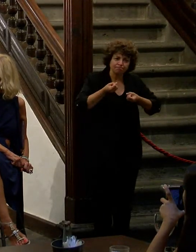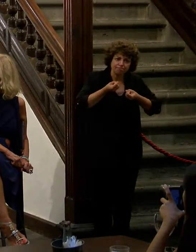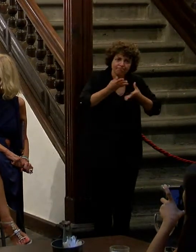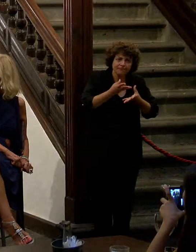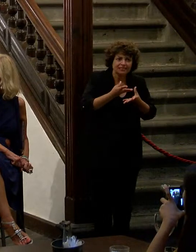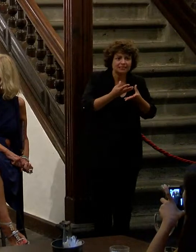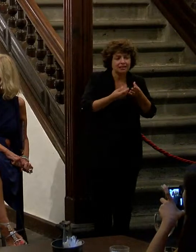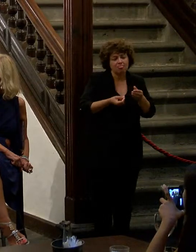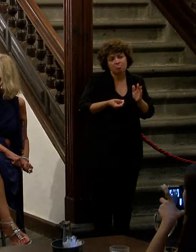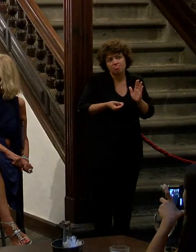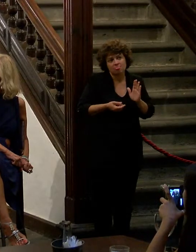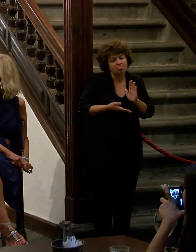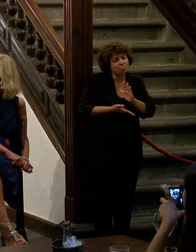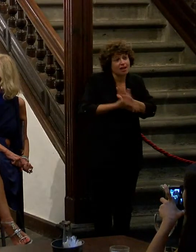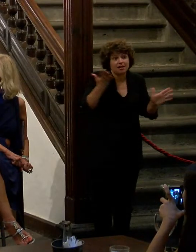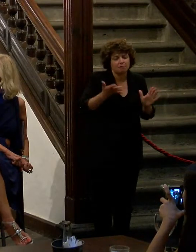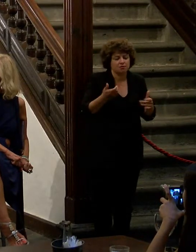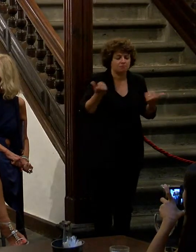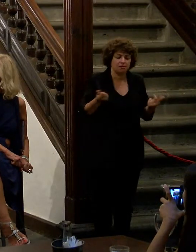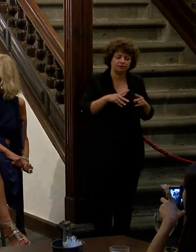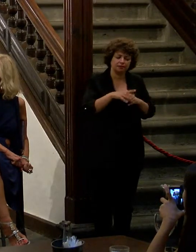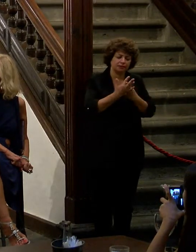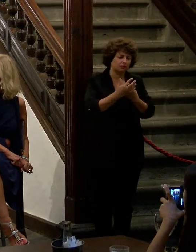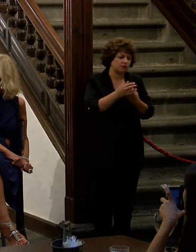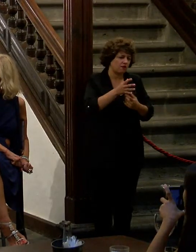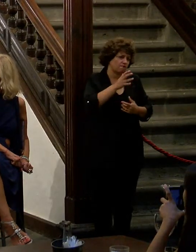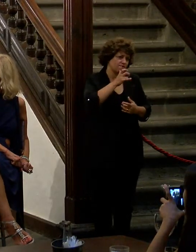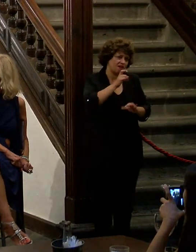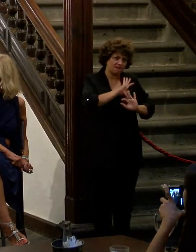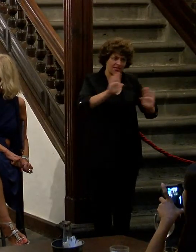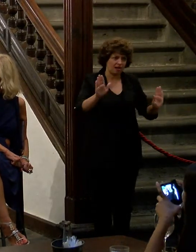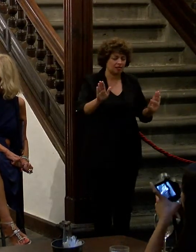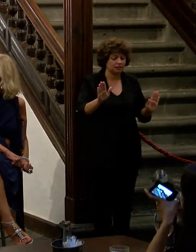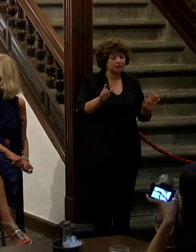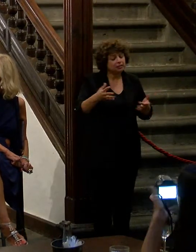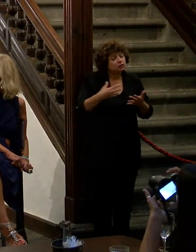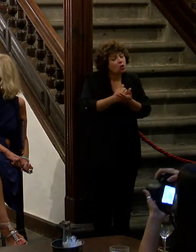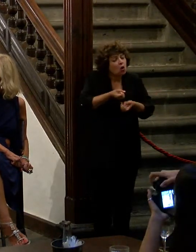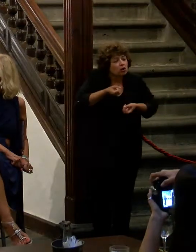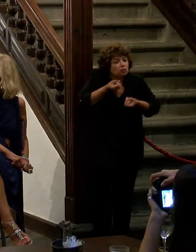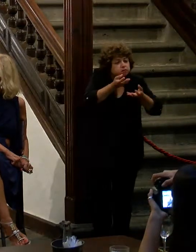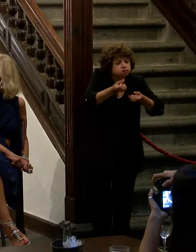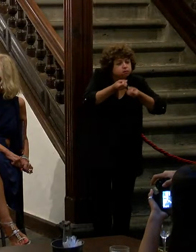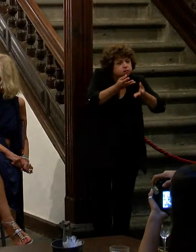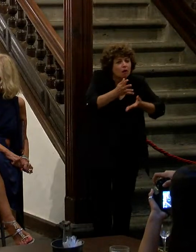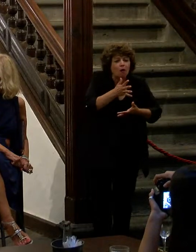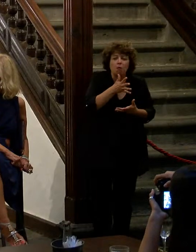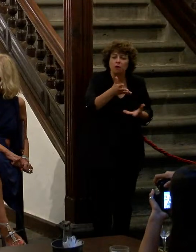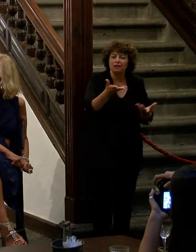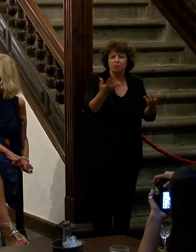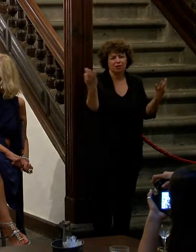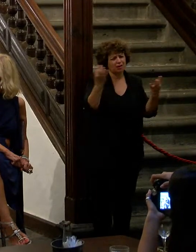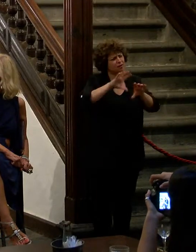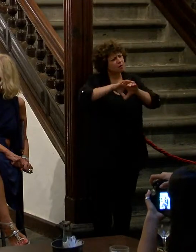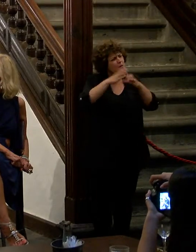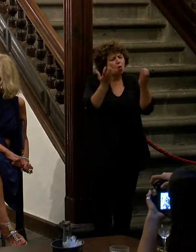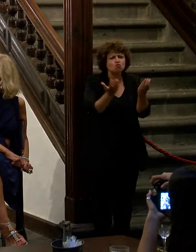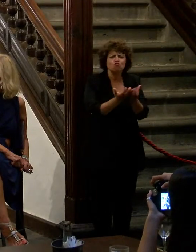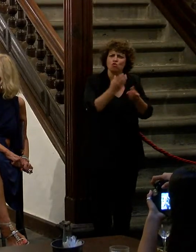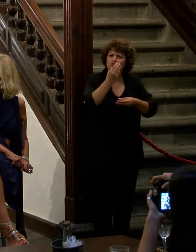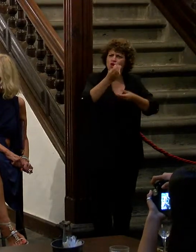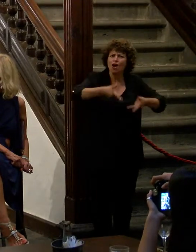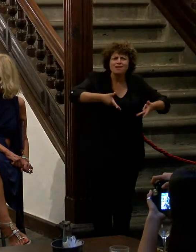muy repentina y a base de palos por eso todo esto que les cuento es porque tenemos que hacer un mundo más libre